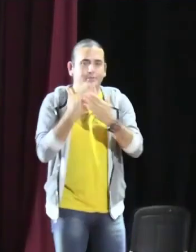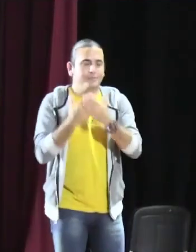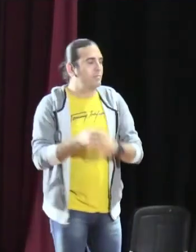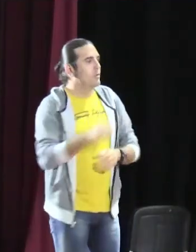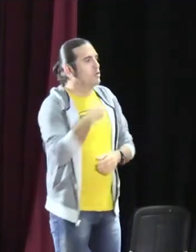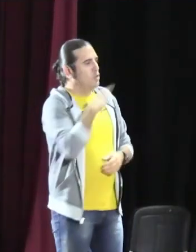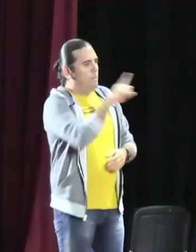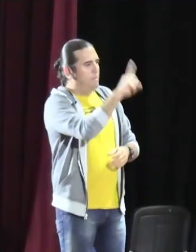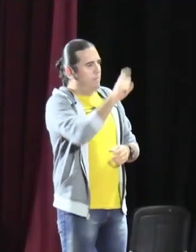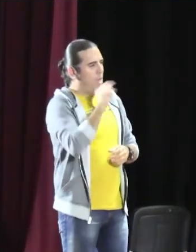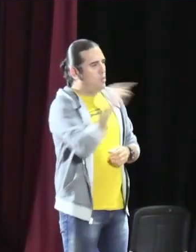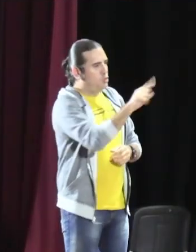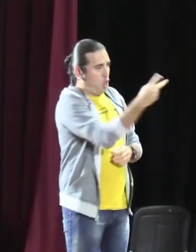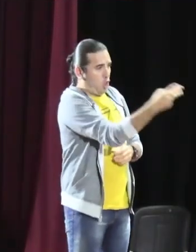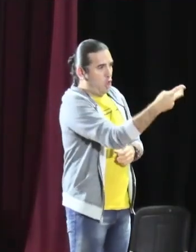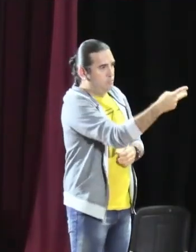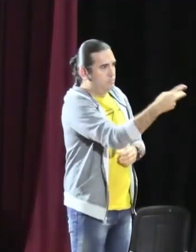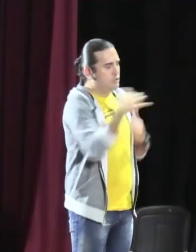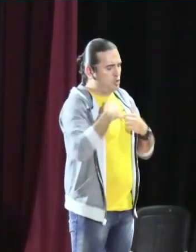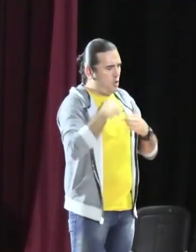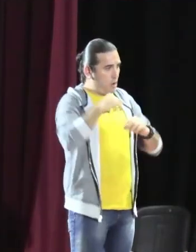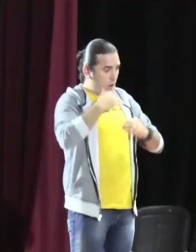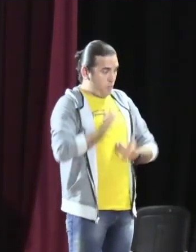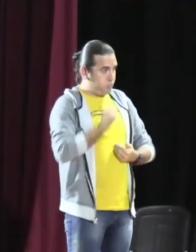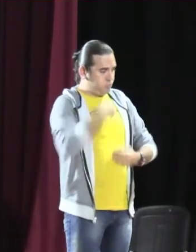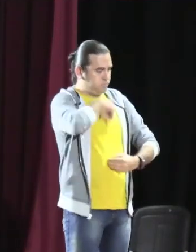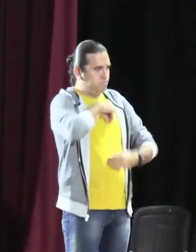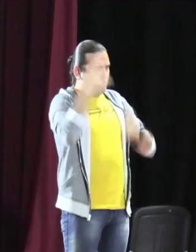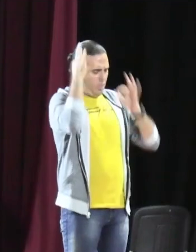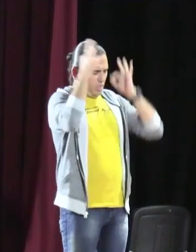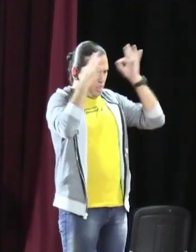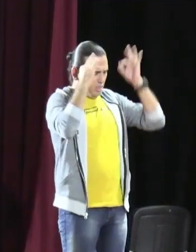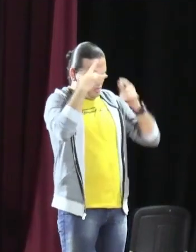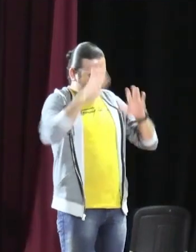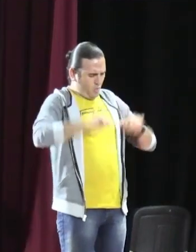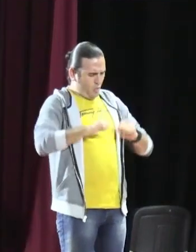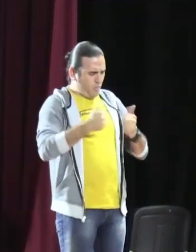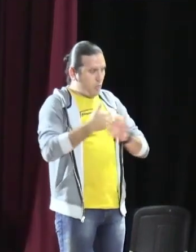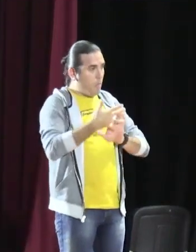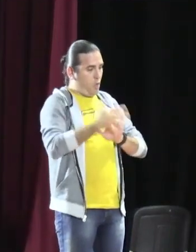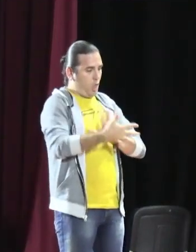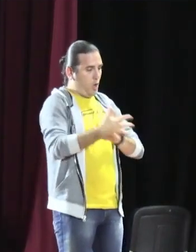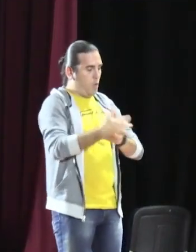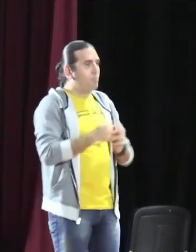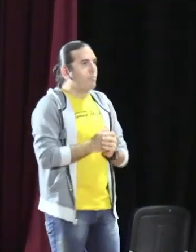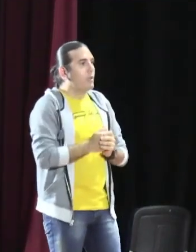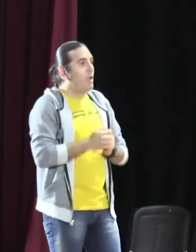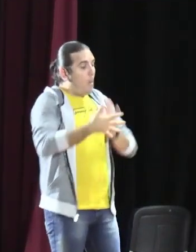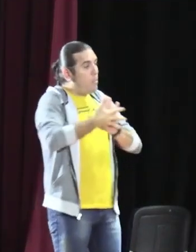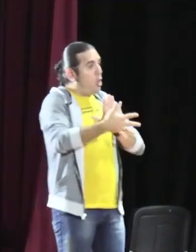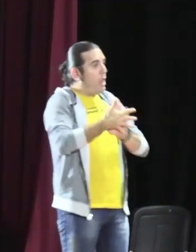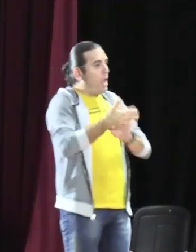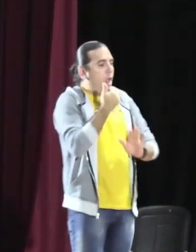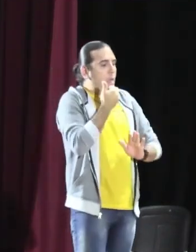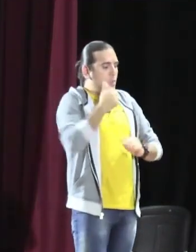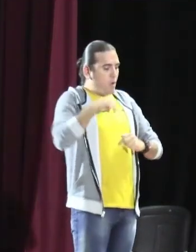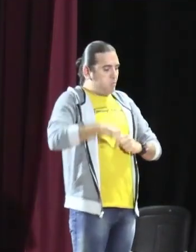Listo. Acá ya puedo ver desde el frente. Perfecto. Le tengo una pregunta para los dos. Es pensando mucho en este tema